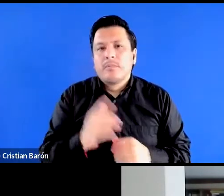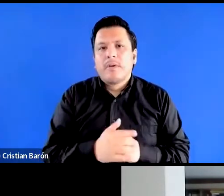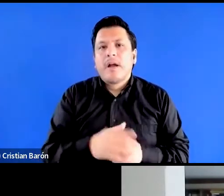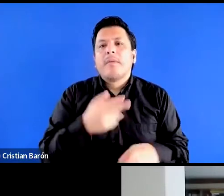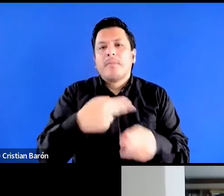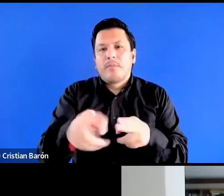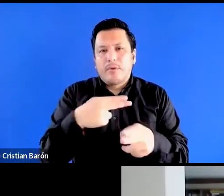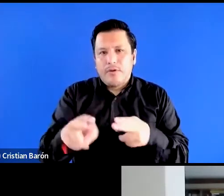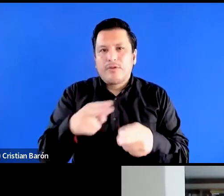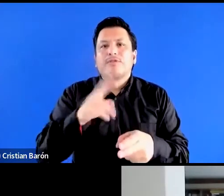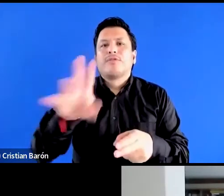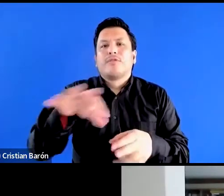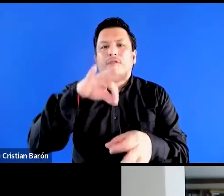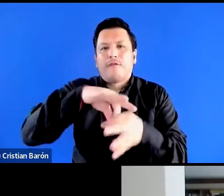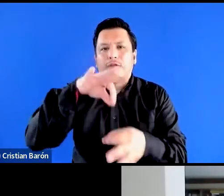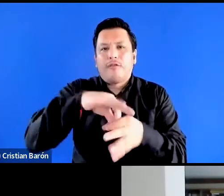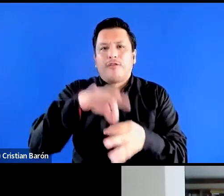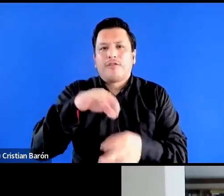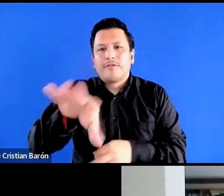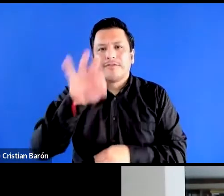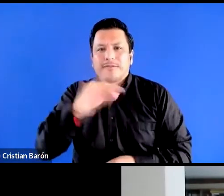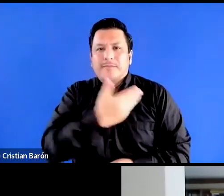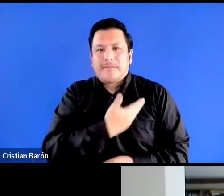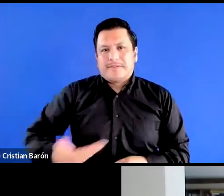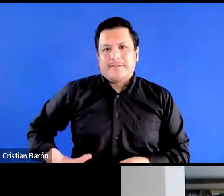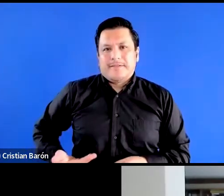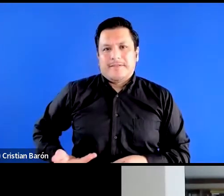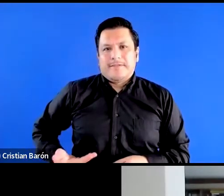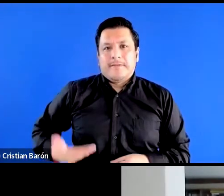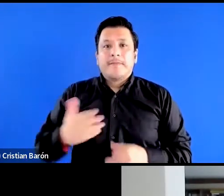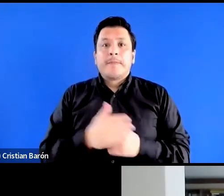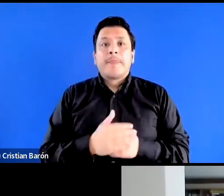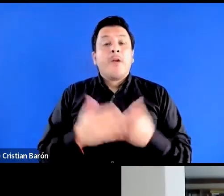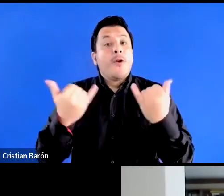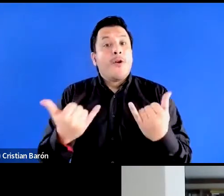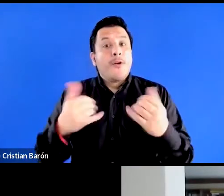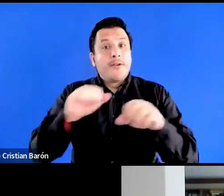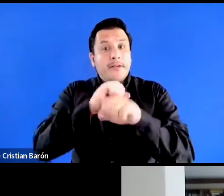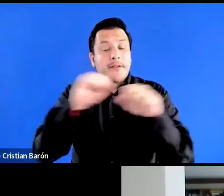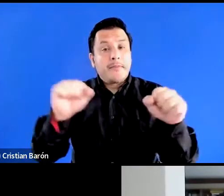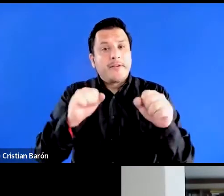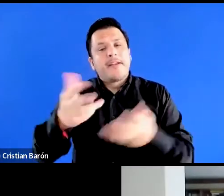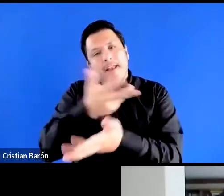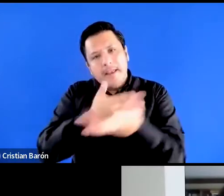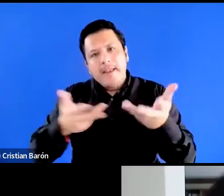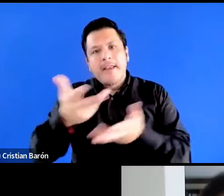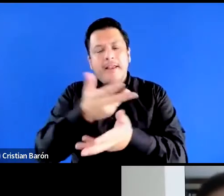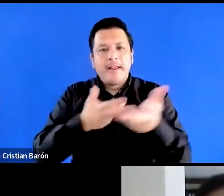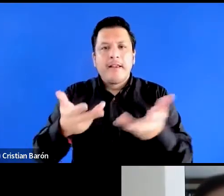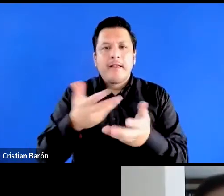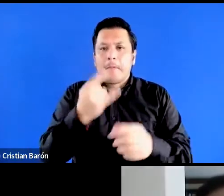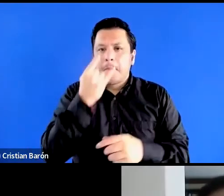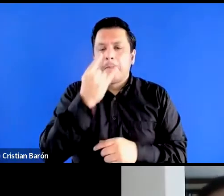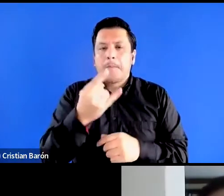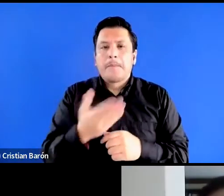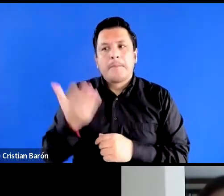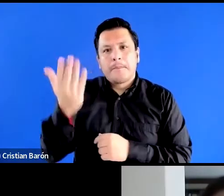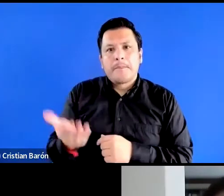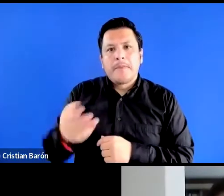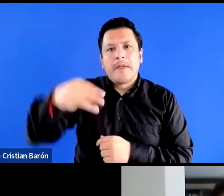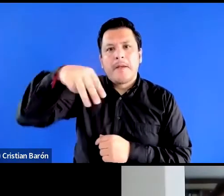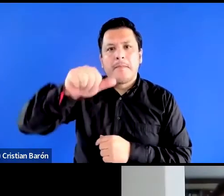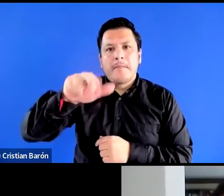presidenciales. Para esta mañana tendremos una conversación muy interesante entre Mara Viveros